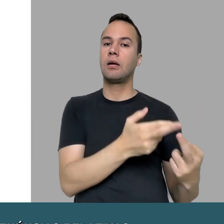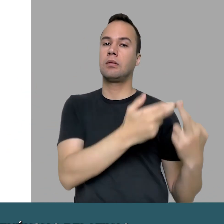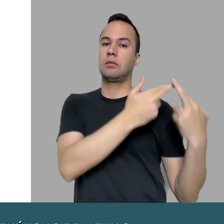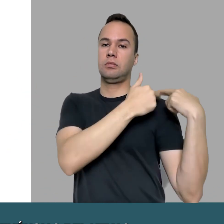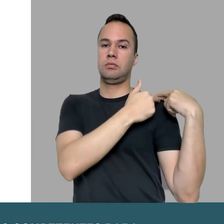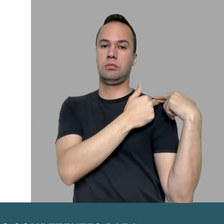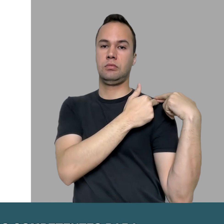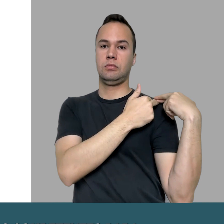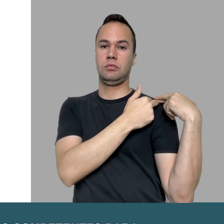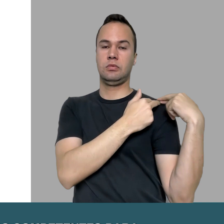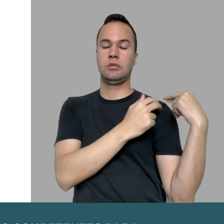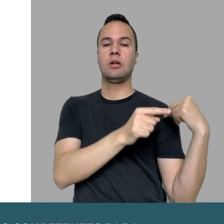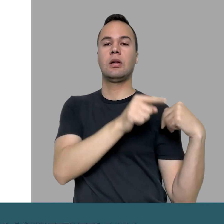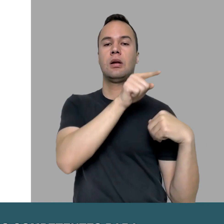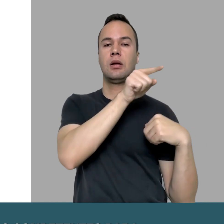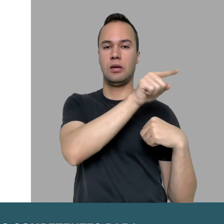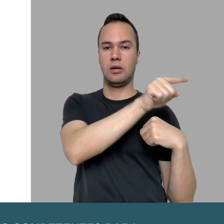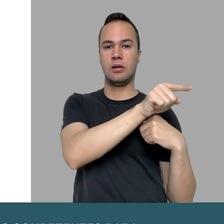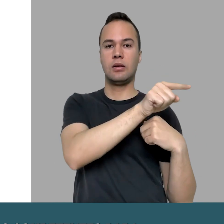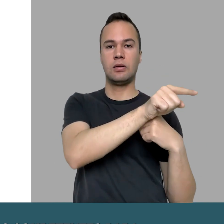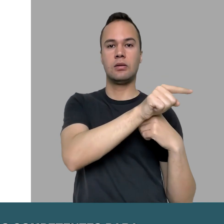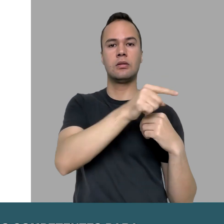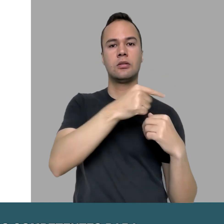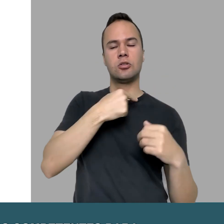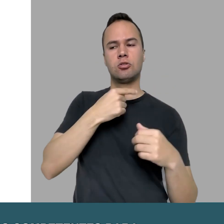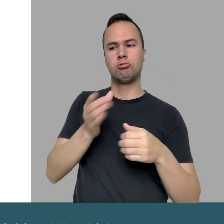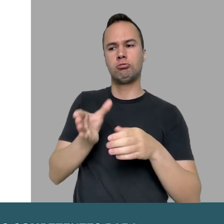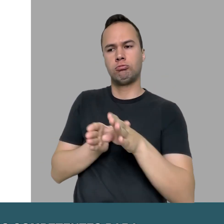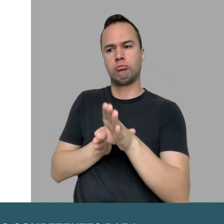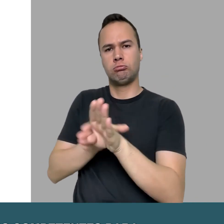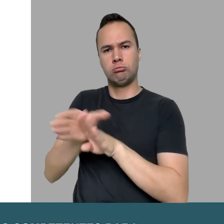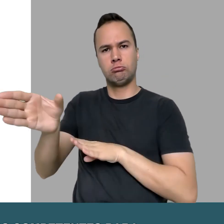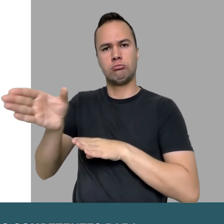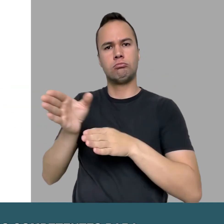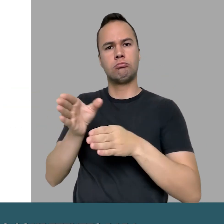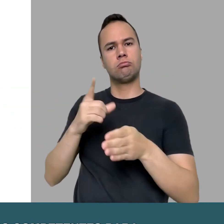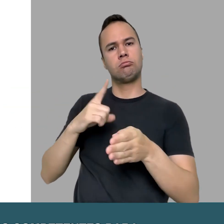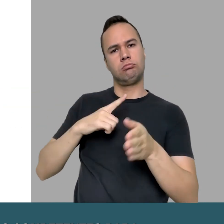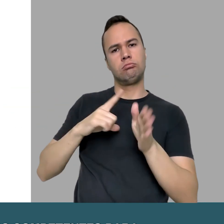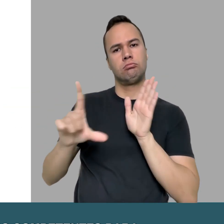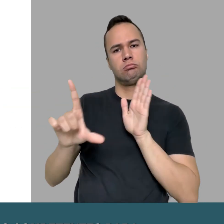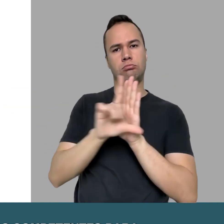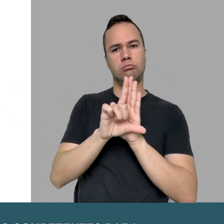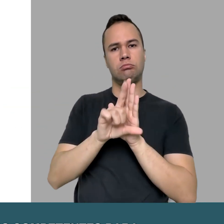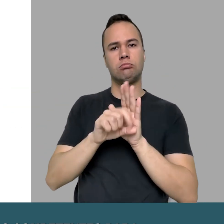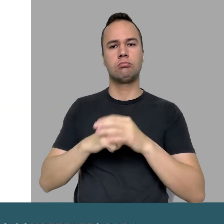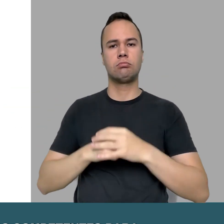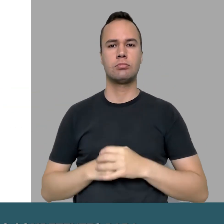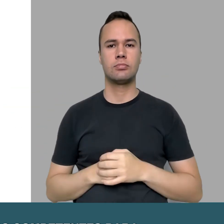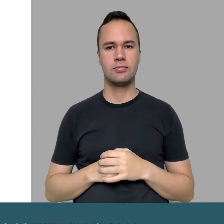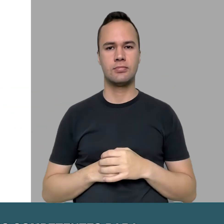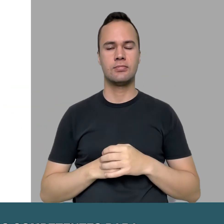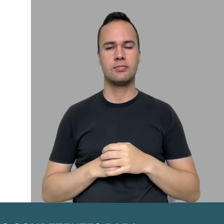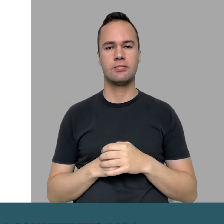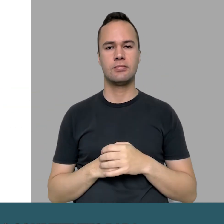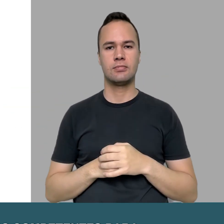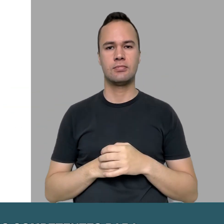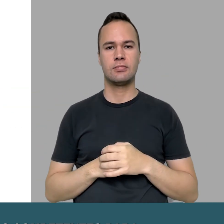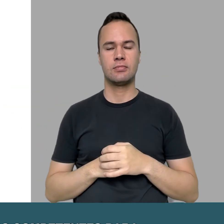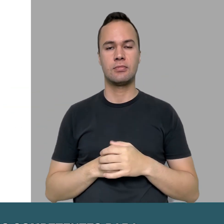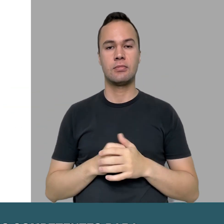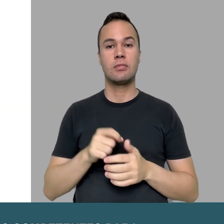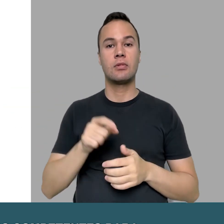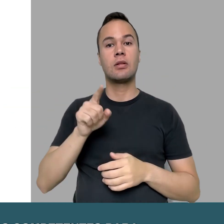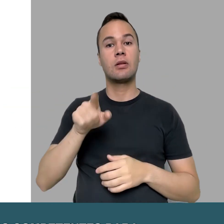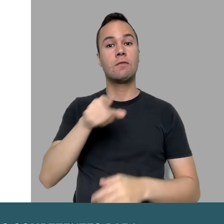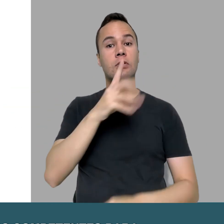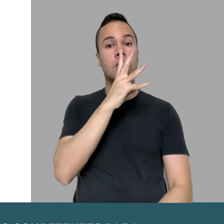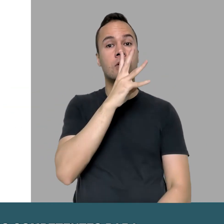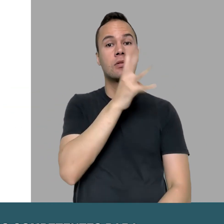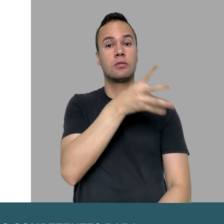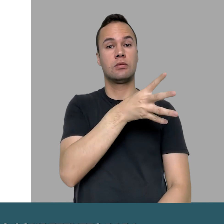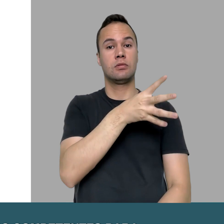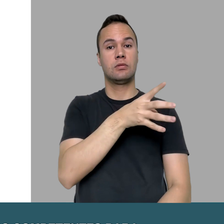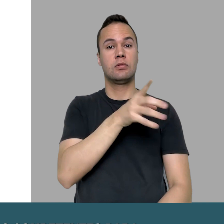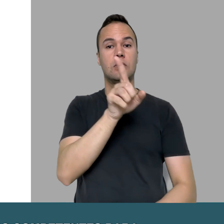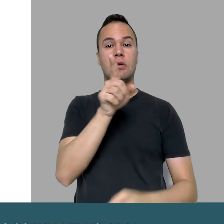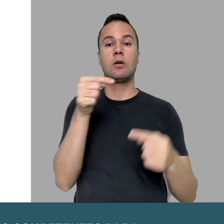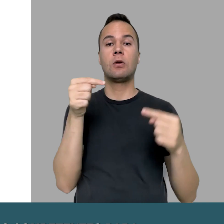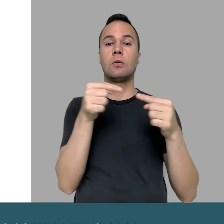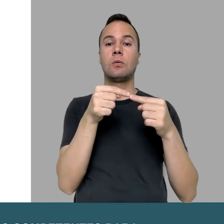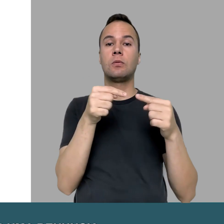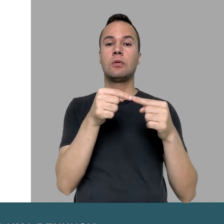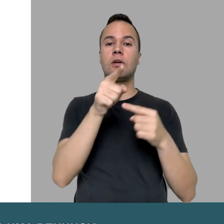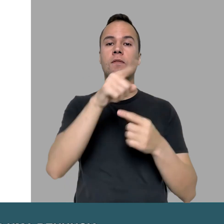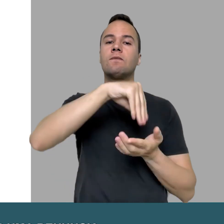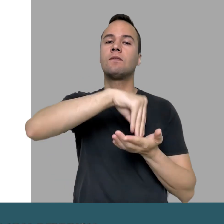e acionar os órgãos competentes para a aplicação das penalidades previstas em lei.